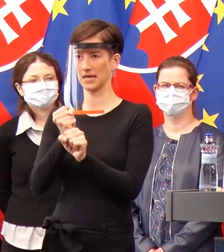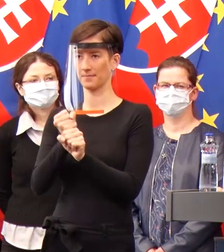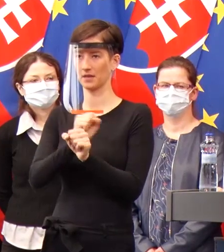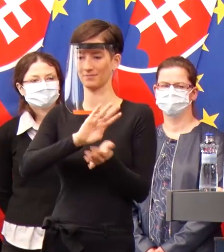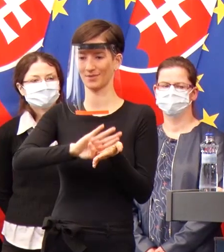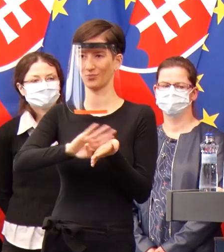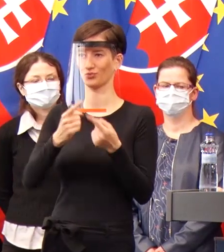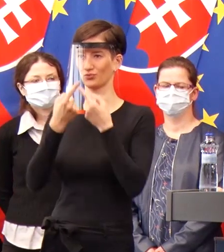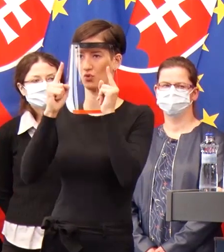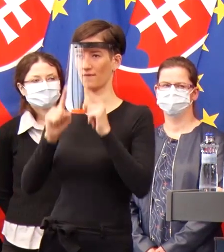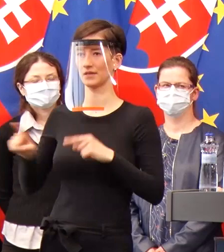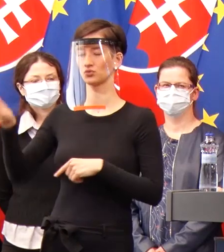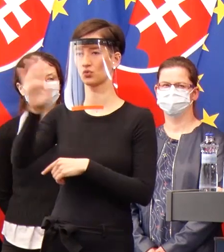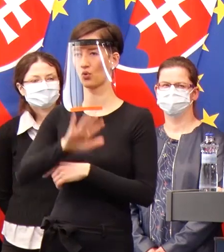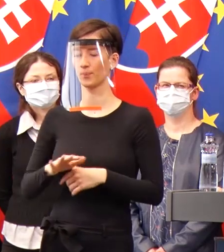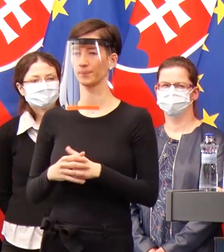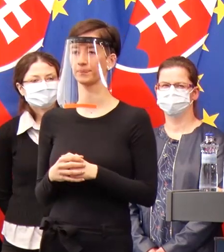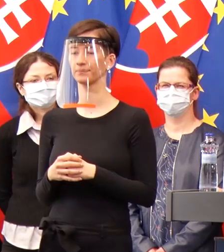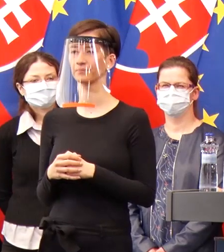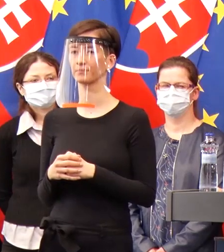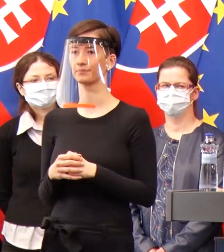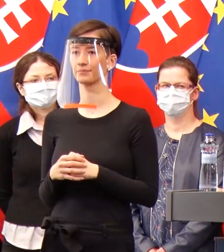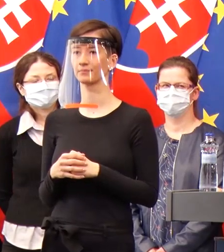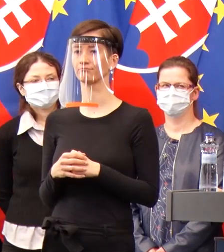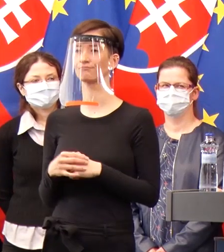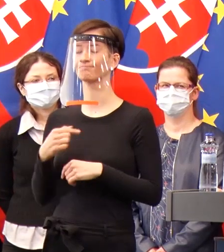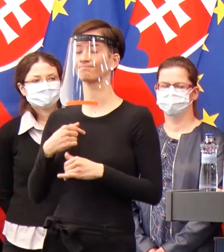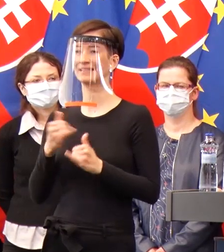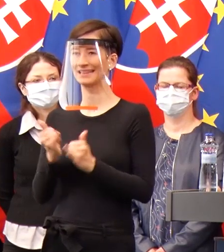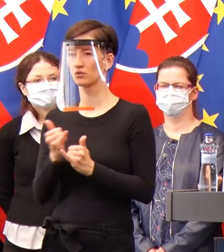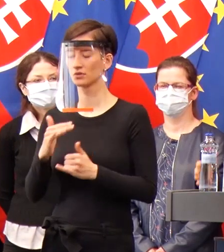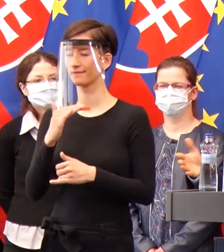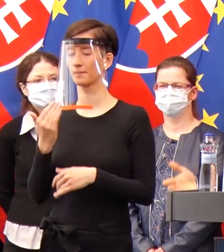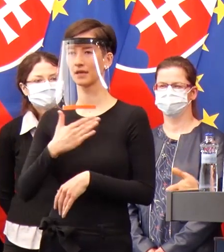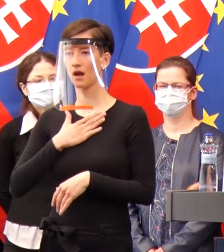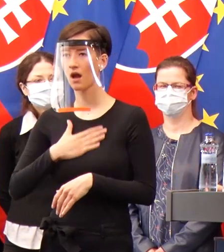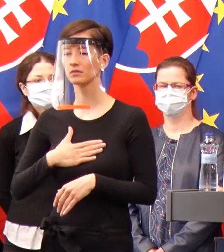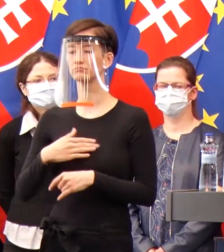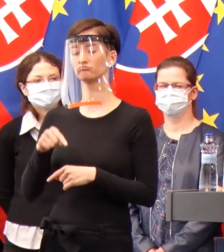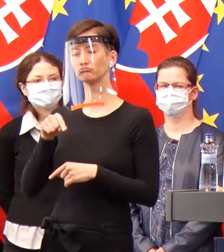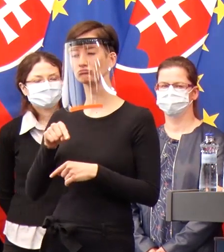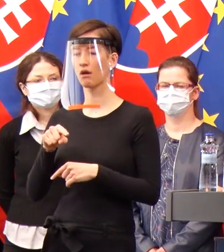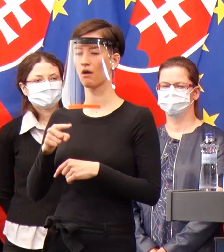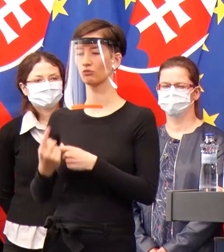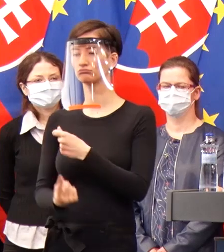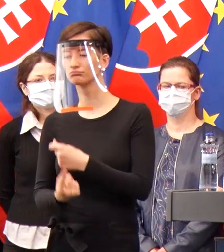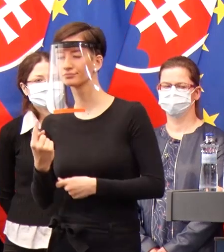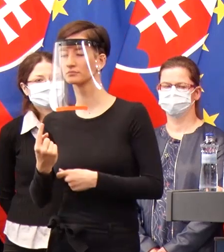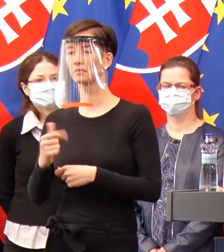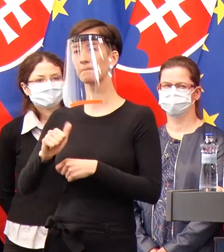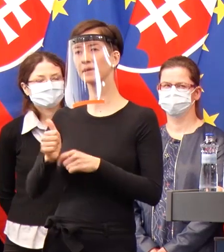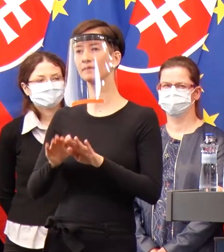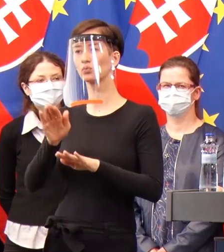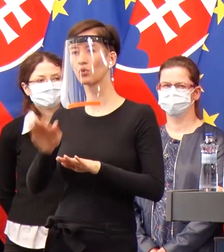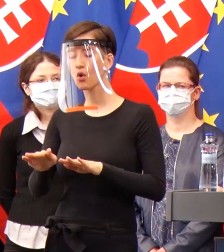pomôcť. My sme veľmi tiež šťastní, že táto iniciatíva výrobiť prvé tieto komponenty